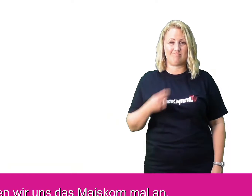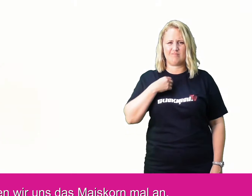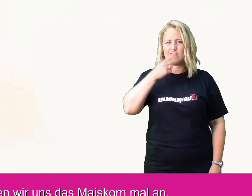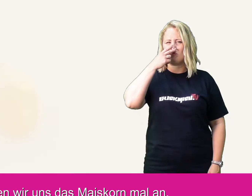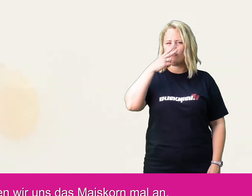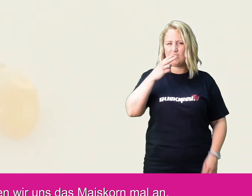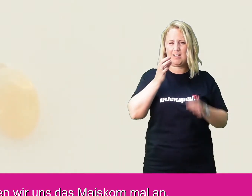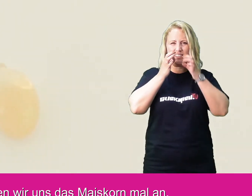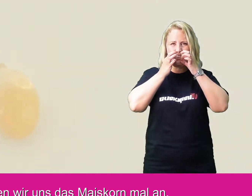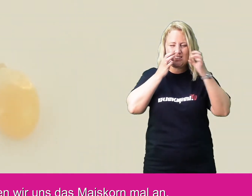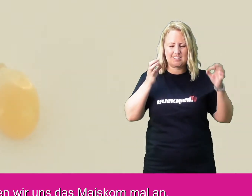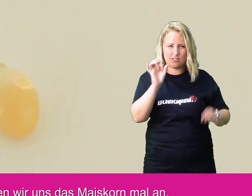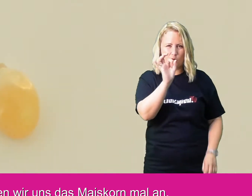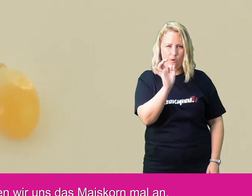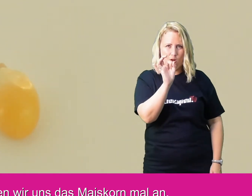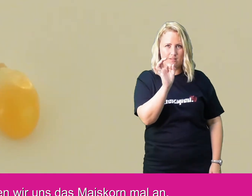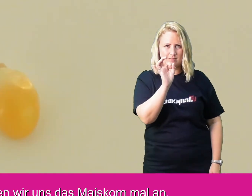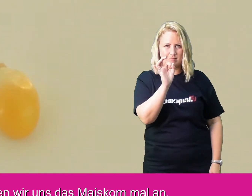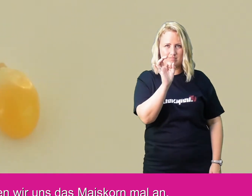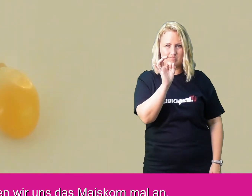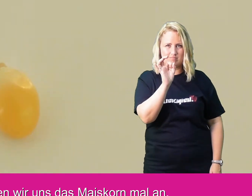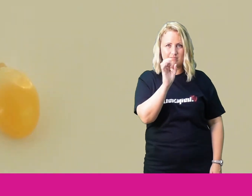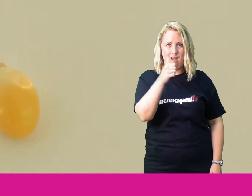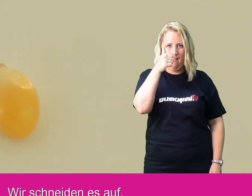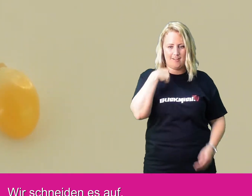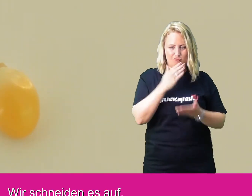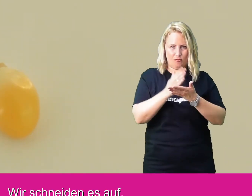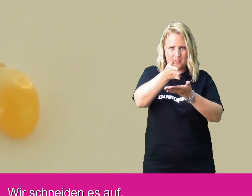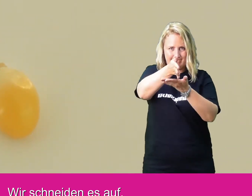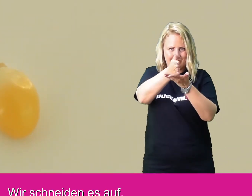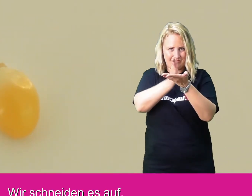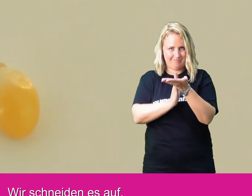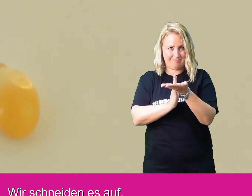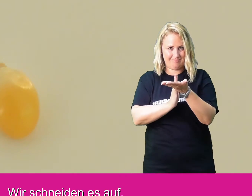Schauen wir uns das Maiskorn mal an. Wir schneiden es auf.